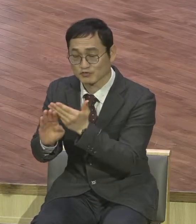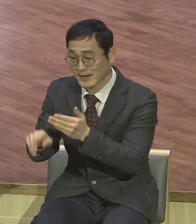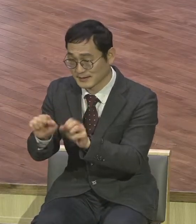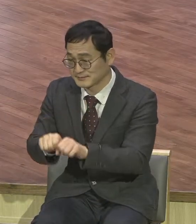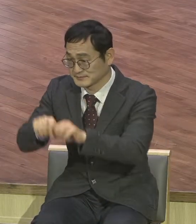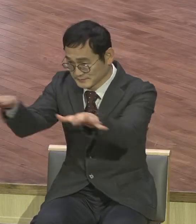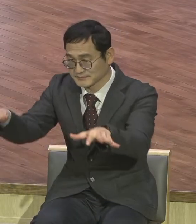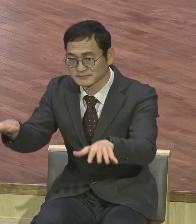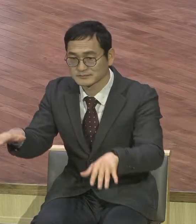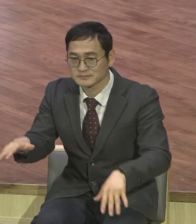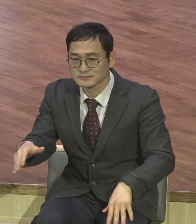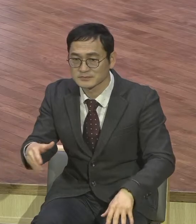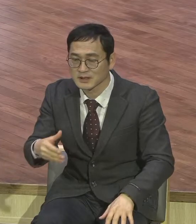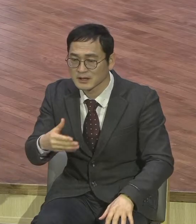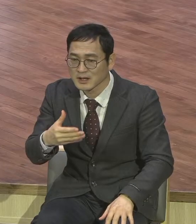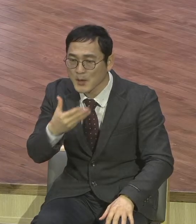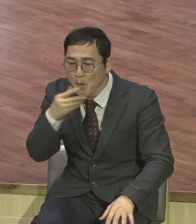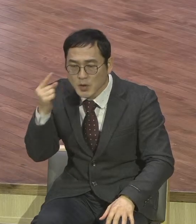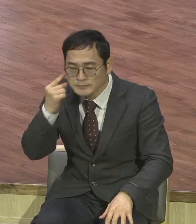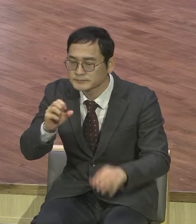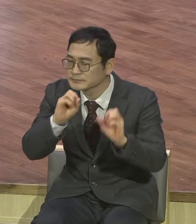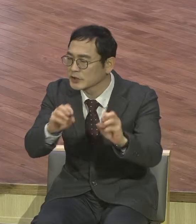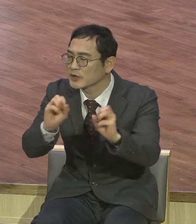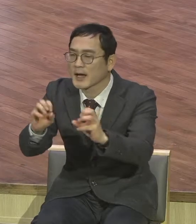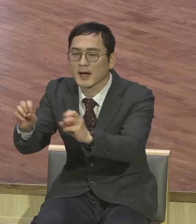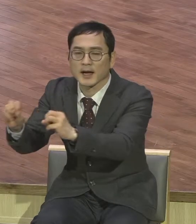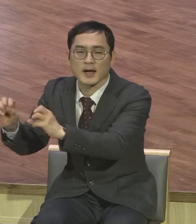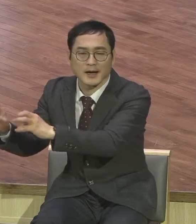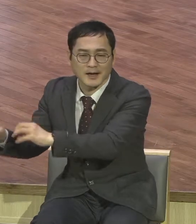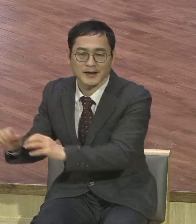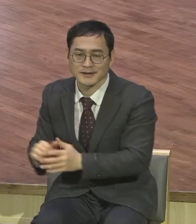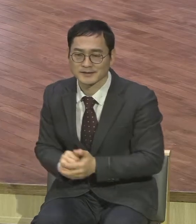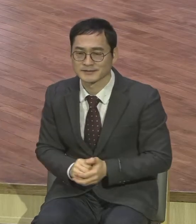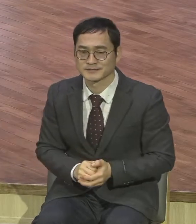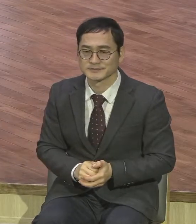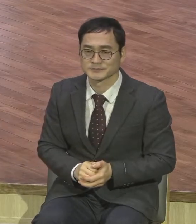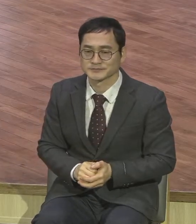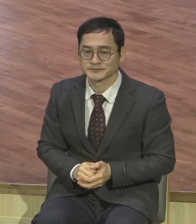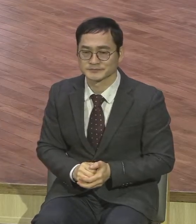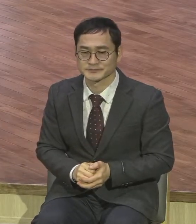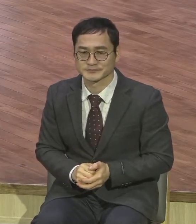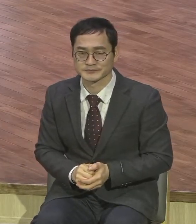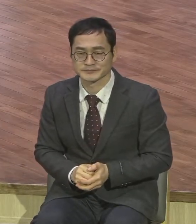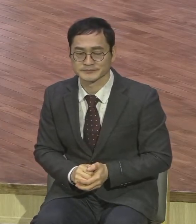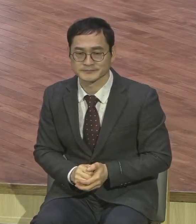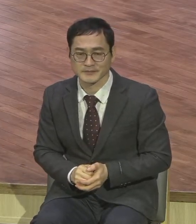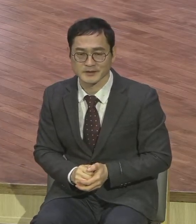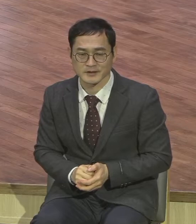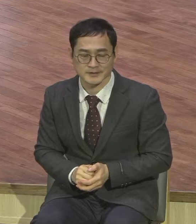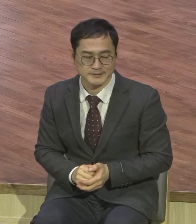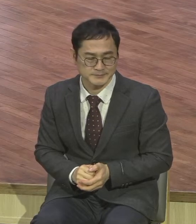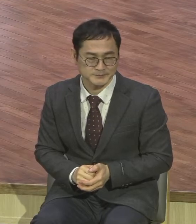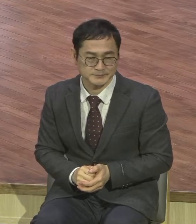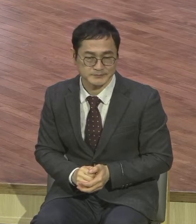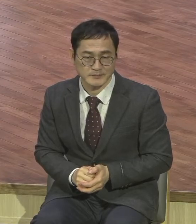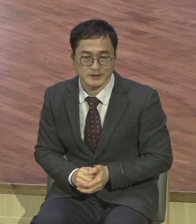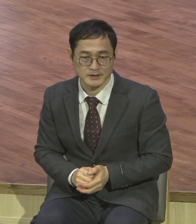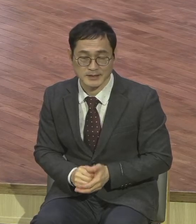가르치시며 전도하시려고 거기를 떠나가시니라 마태문 10장에 오면 예수님께서는 제자들을